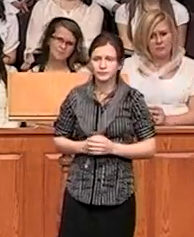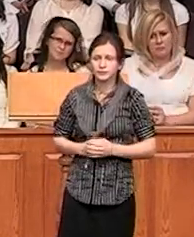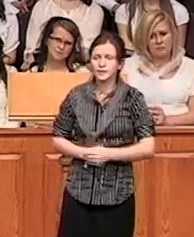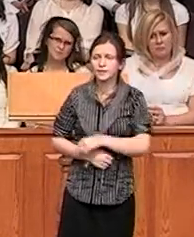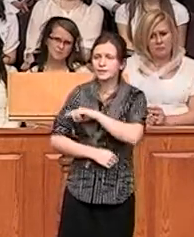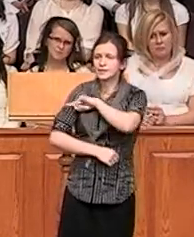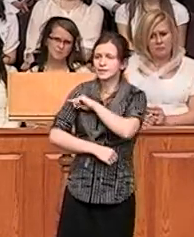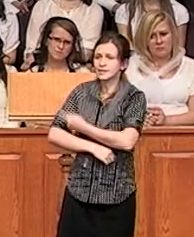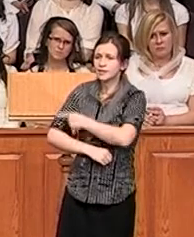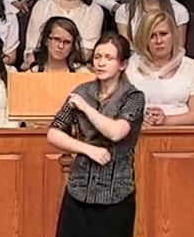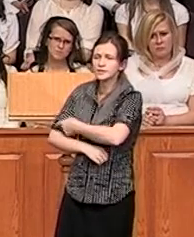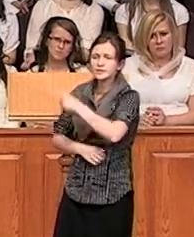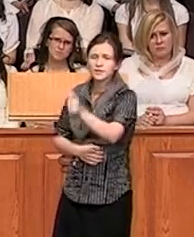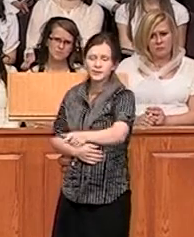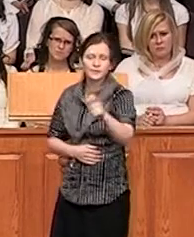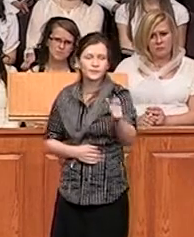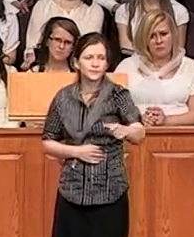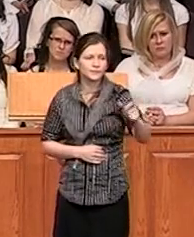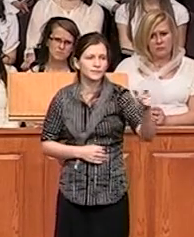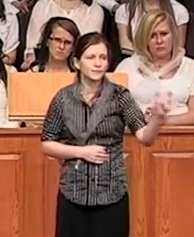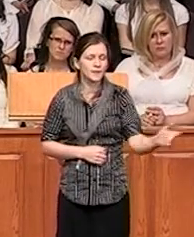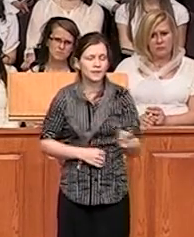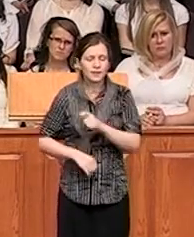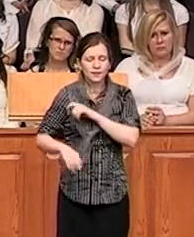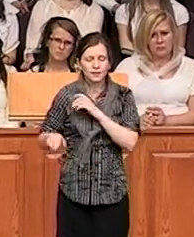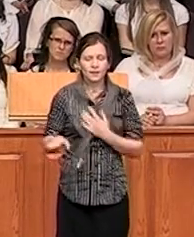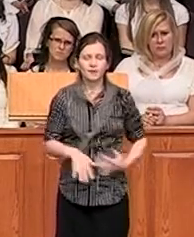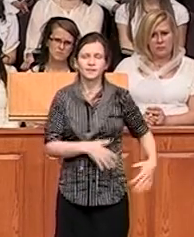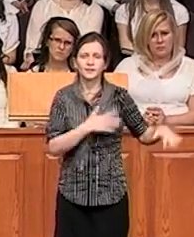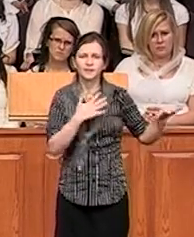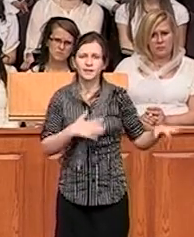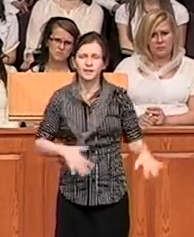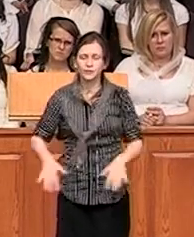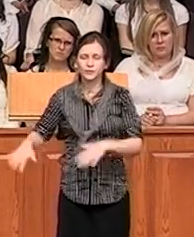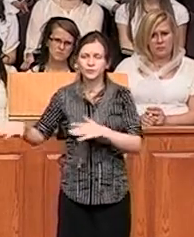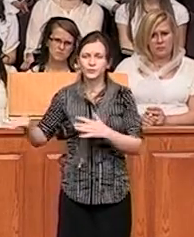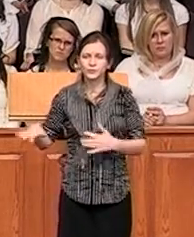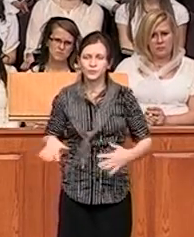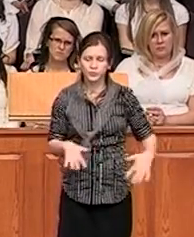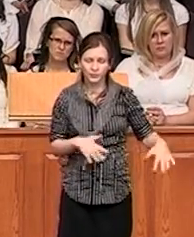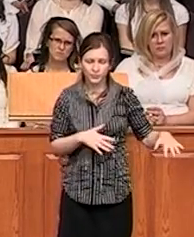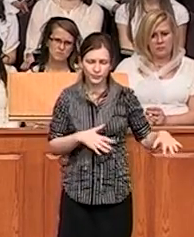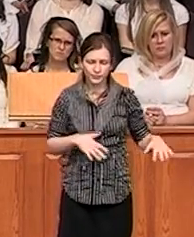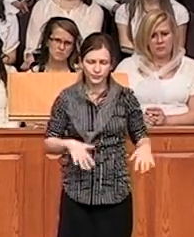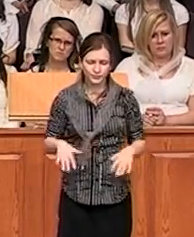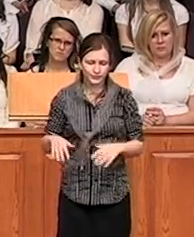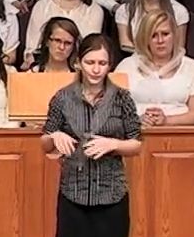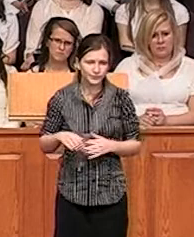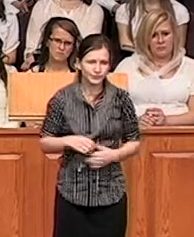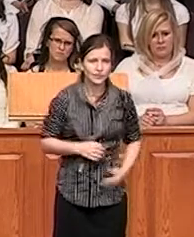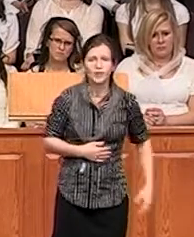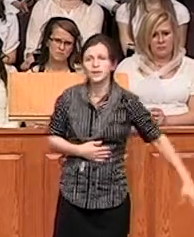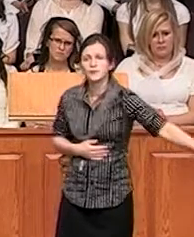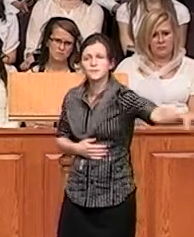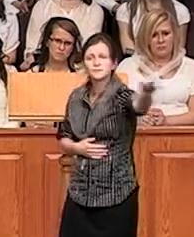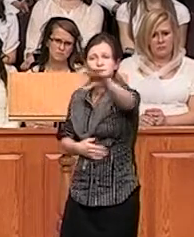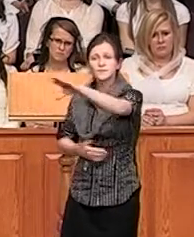Силы сильных ослабеют, И все